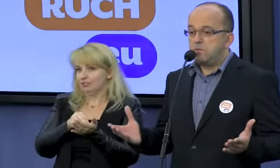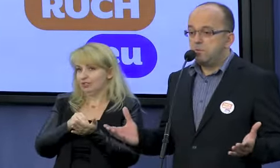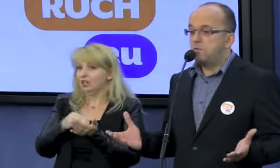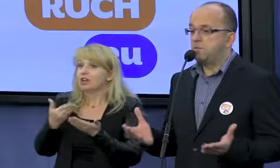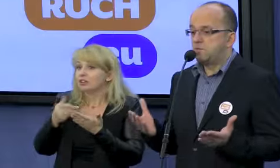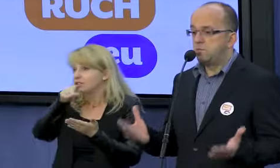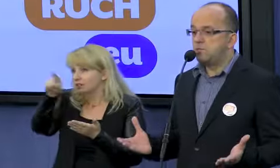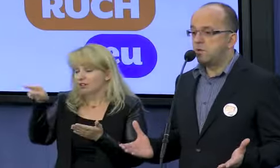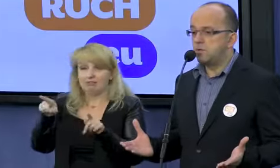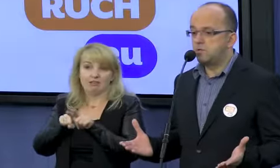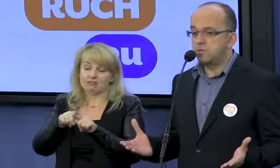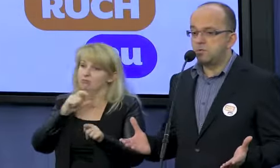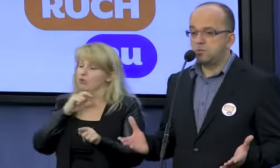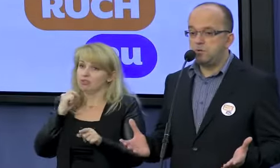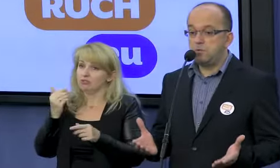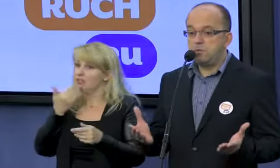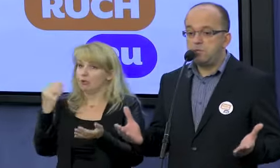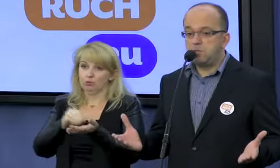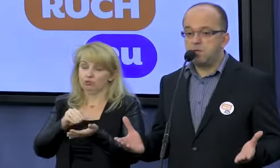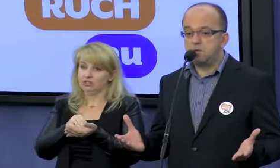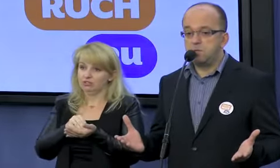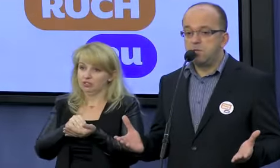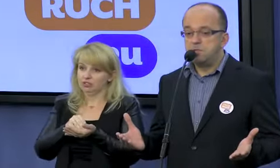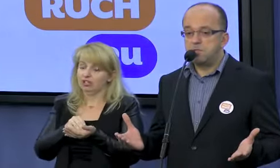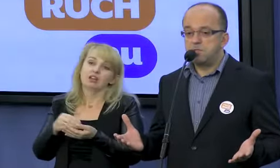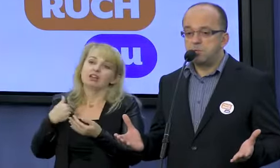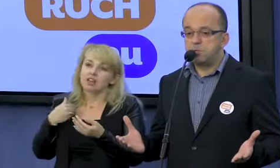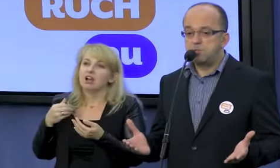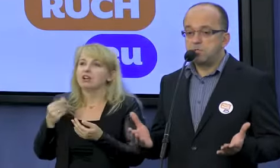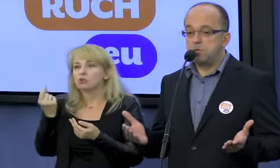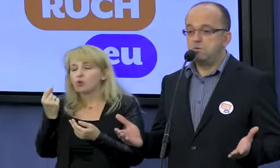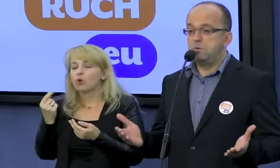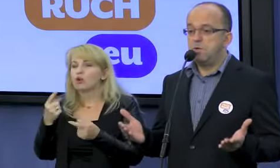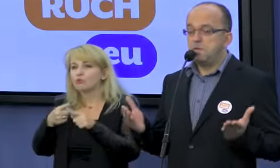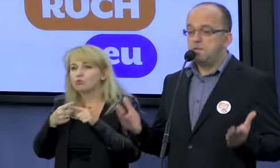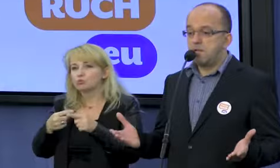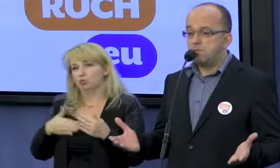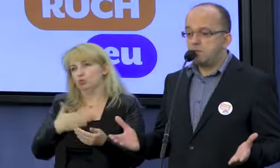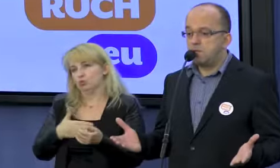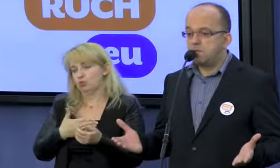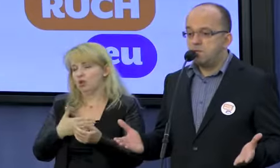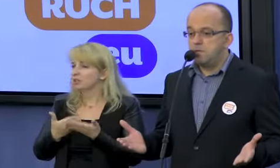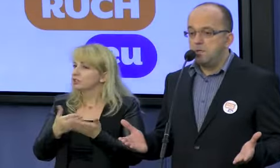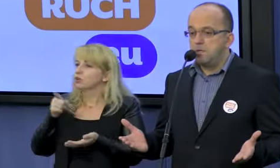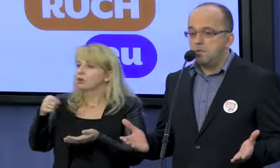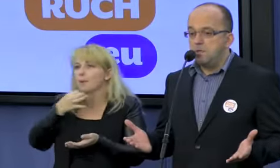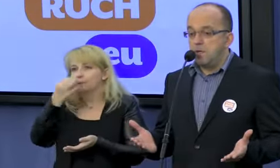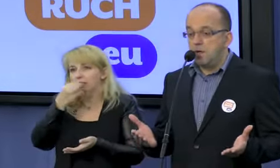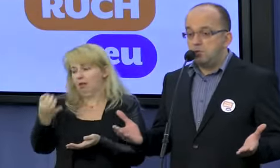względu nawet powiem, że współczuję księdzu arcybiskupowi i innym hierarchom w jakiś sposób, że są o to nagabywani.